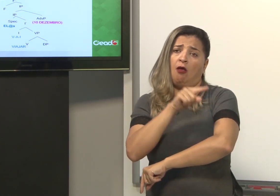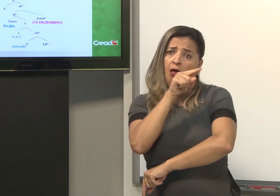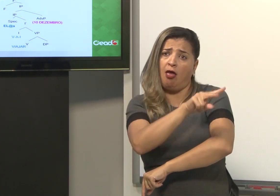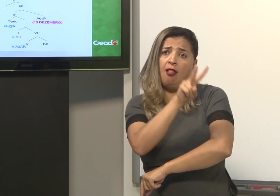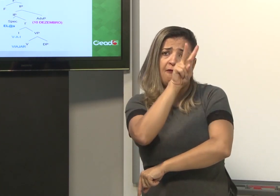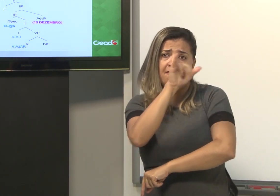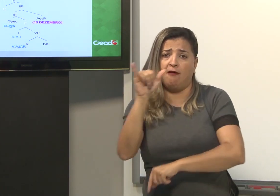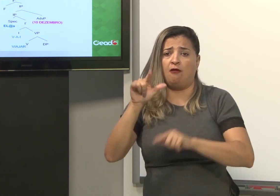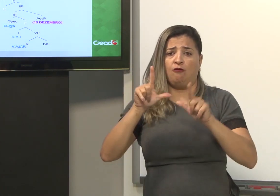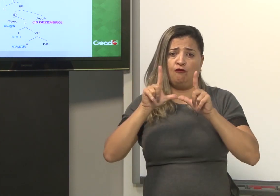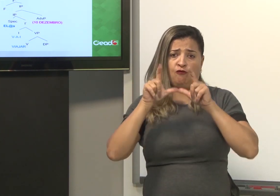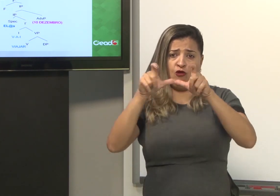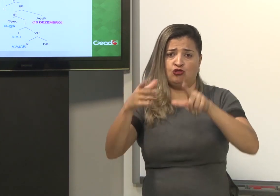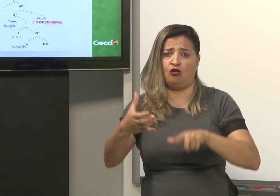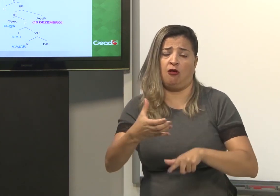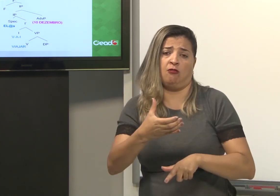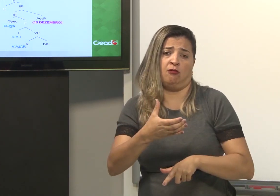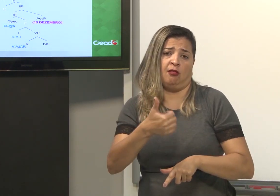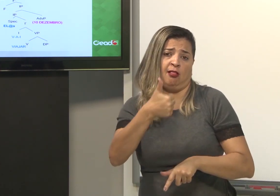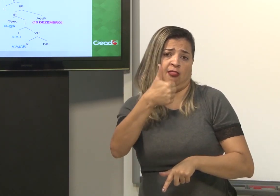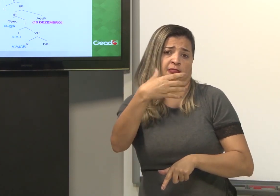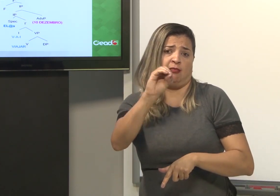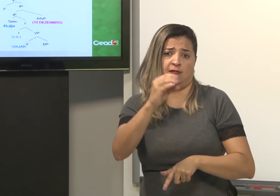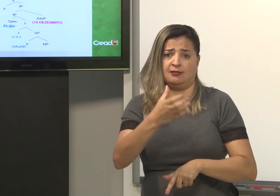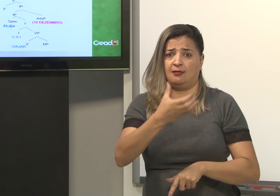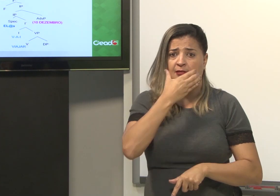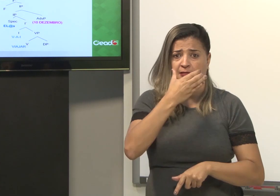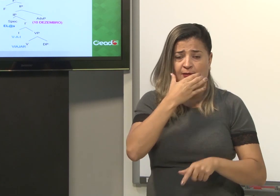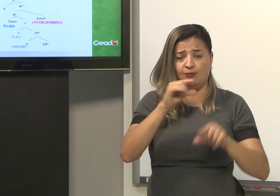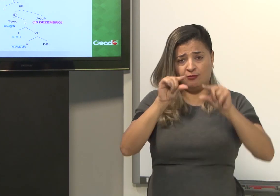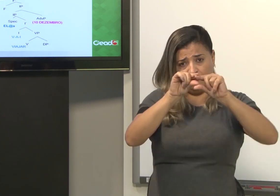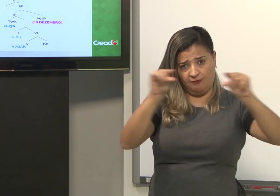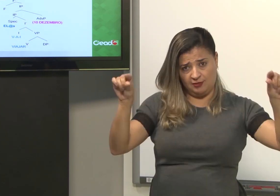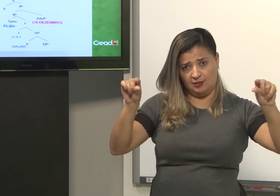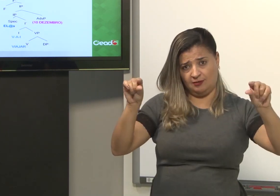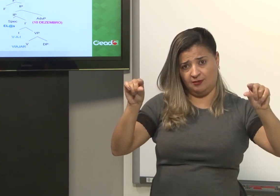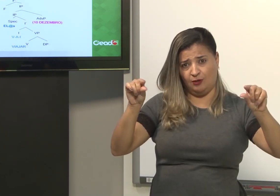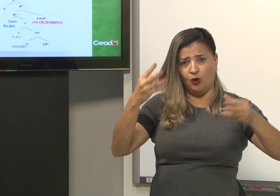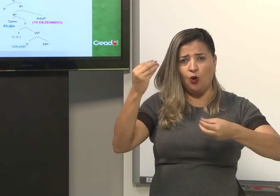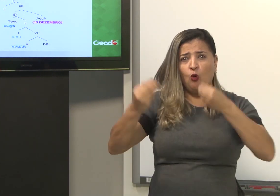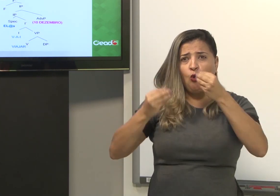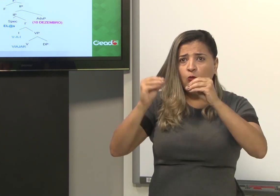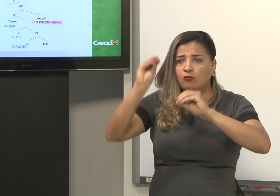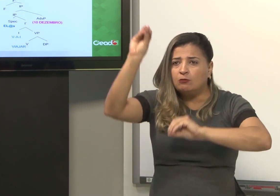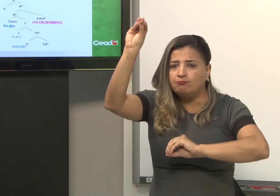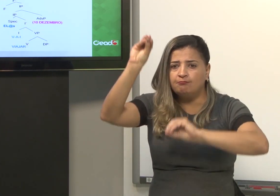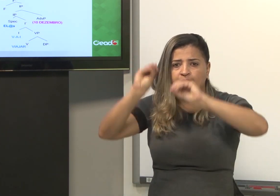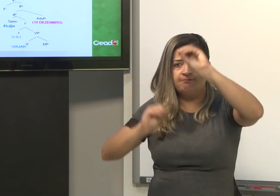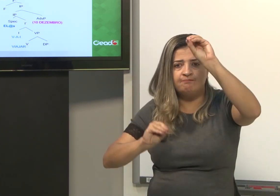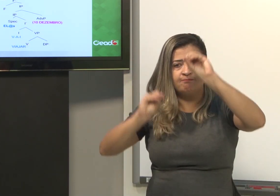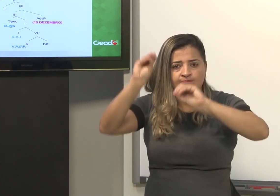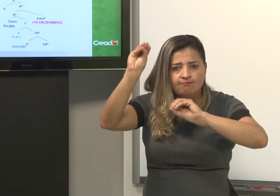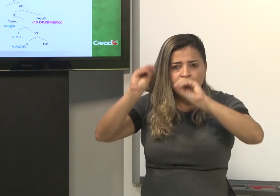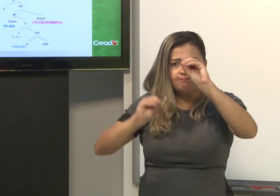Michele vai viajar dia 10 de dezembro. Essa é a frase. Então como ela seria